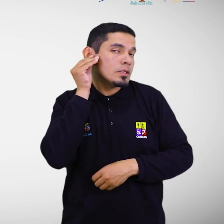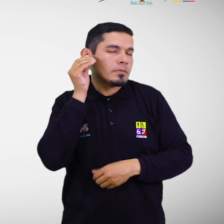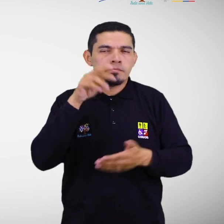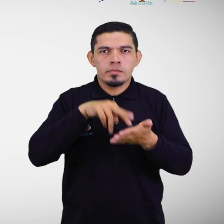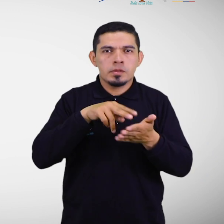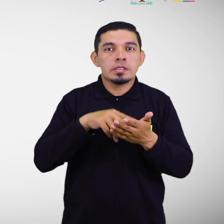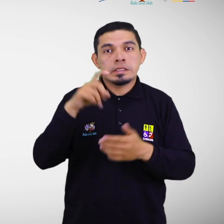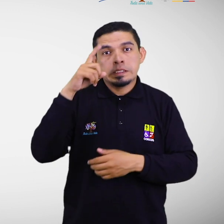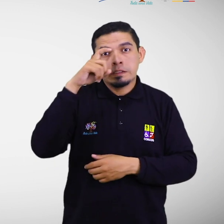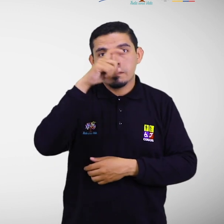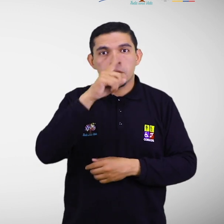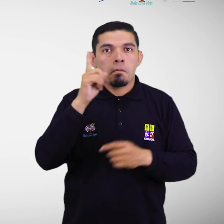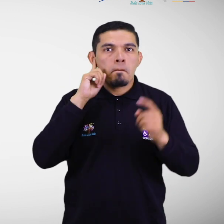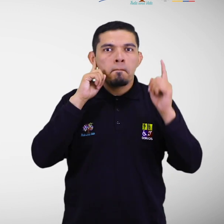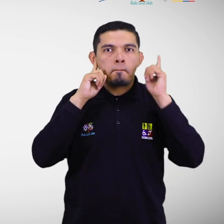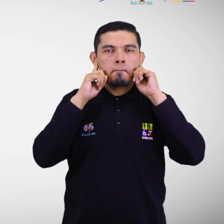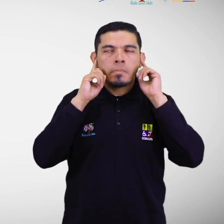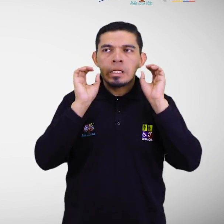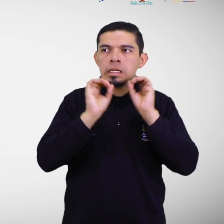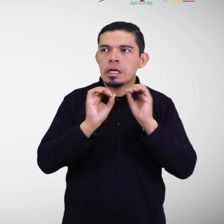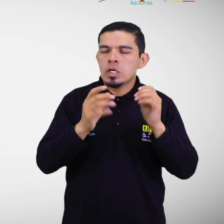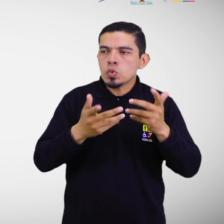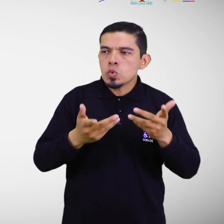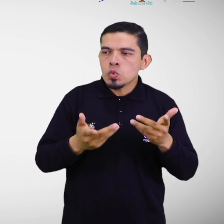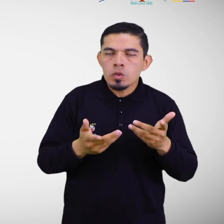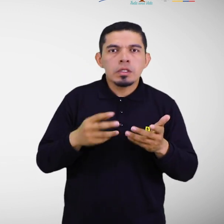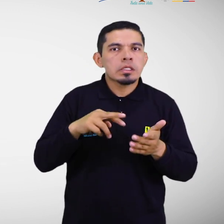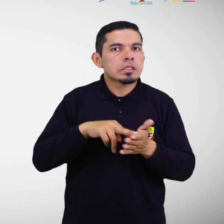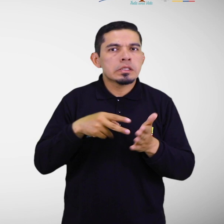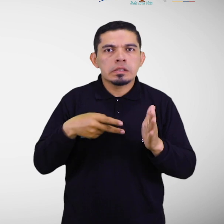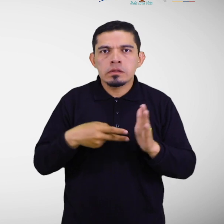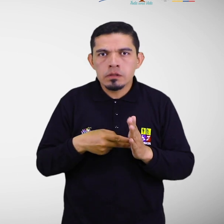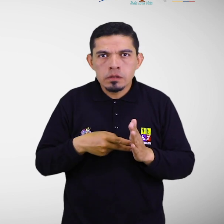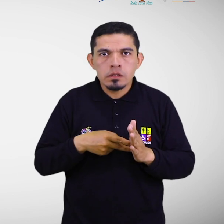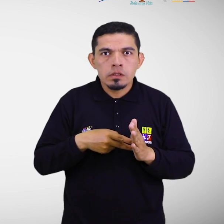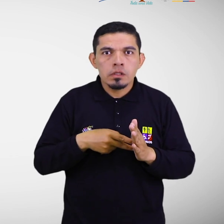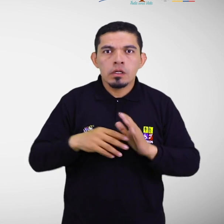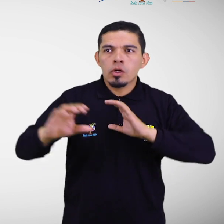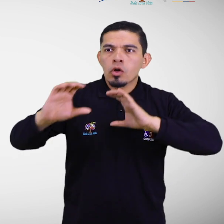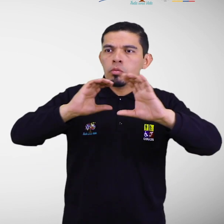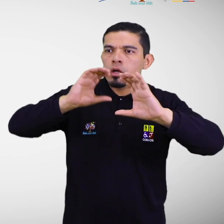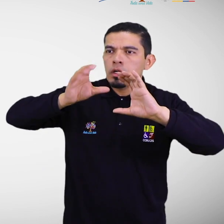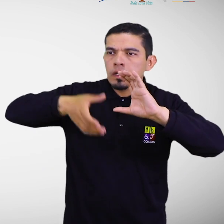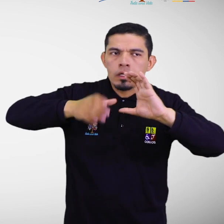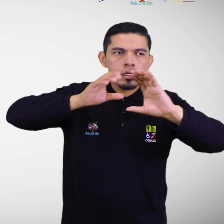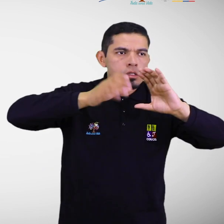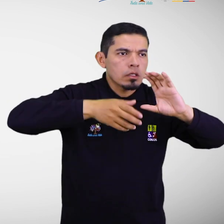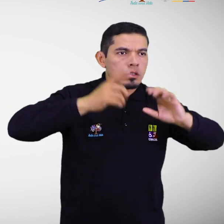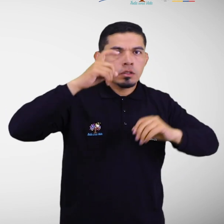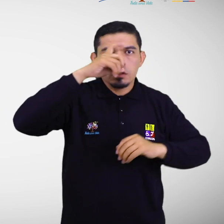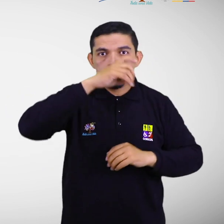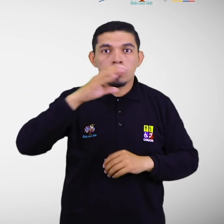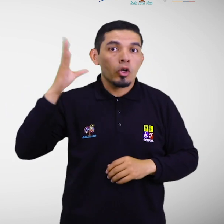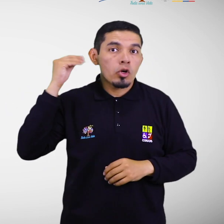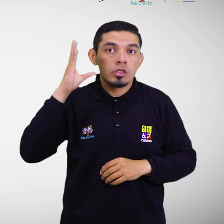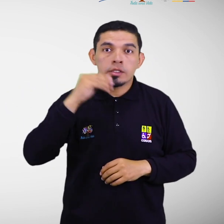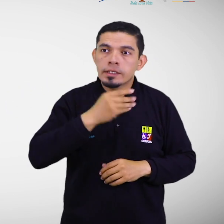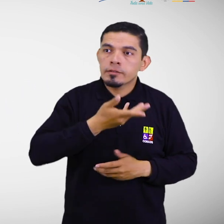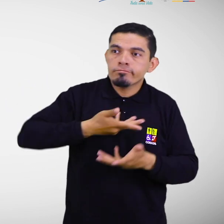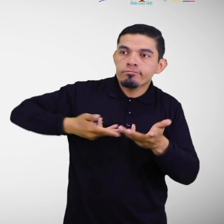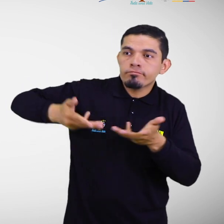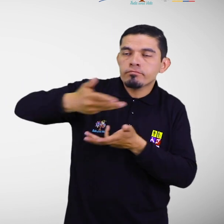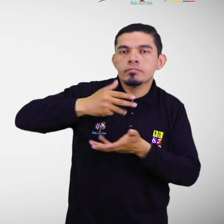dificultad o ausencia de la audición, que se evidencia con dificultad para comunicarse con las personas oyentes del entorno.